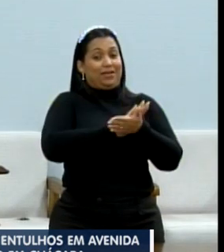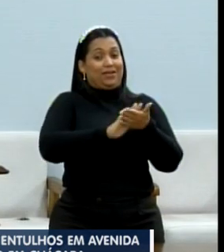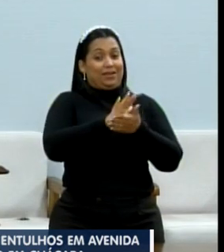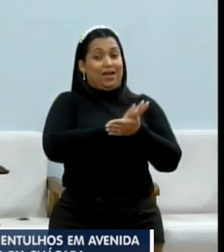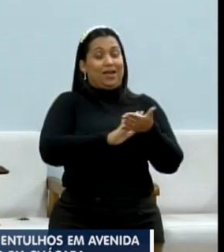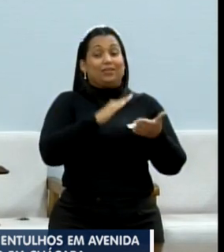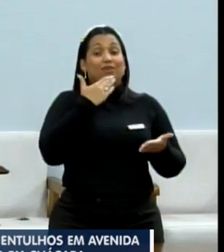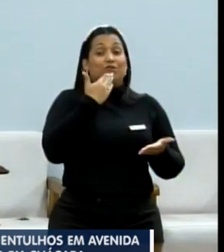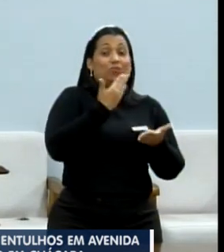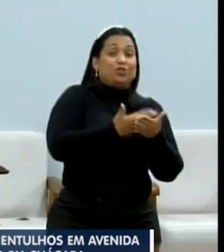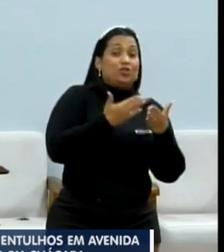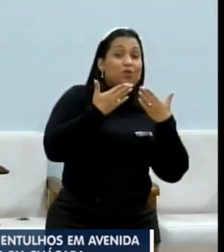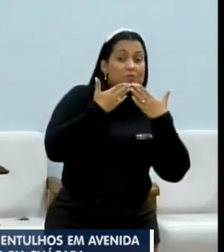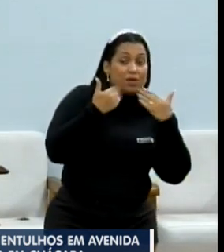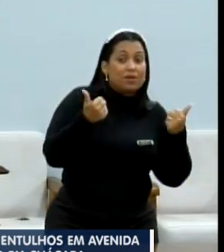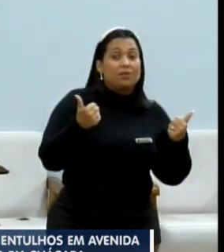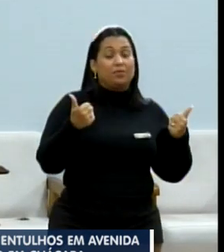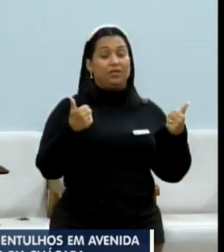pedindo melhoria.